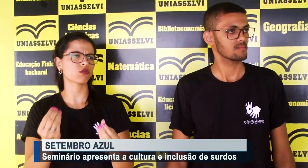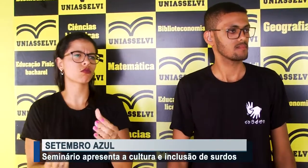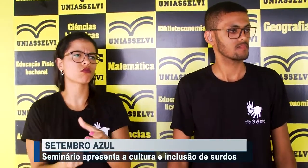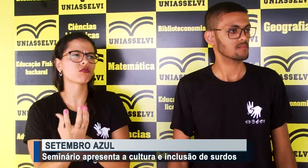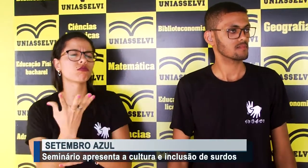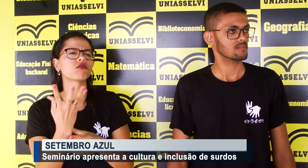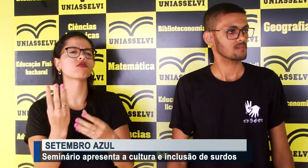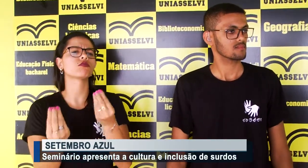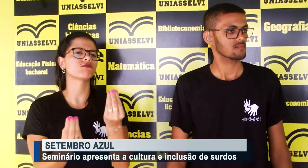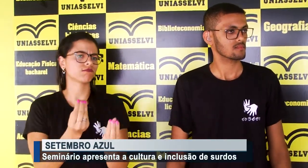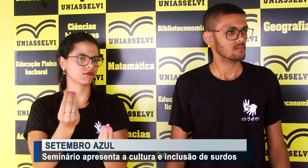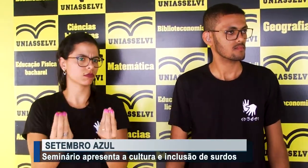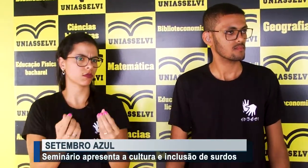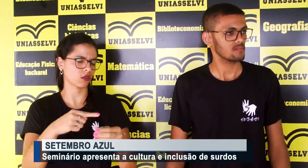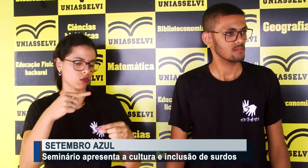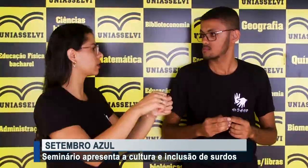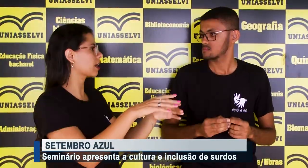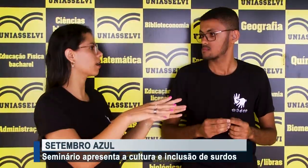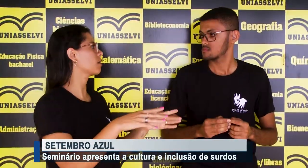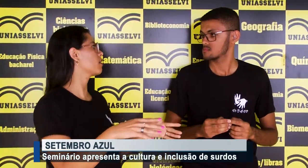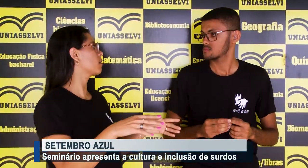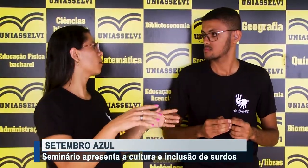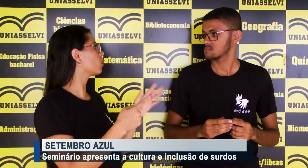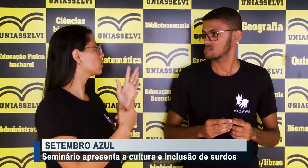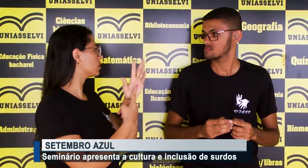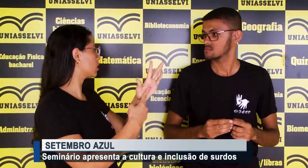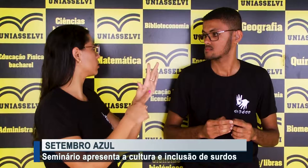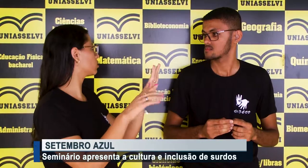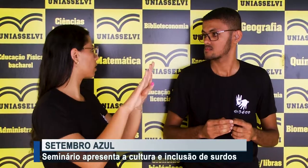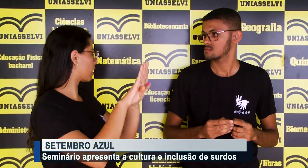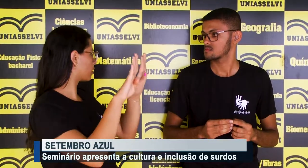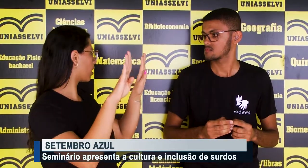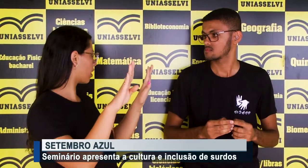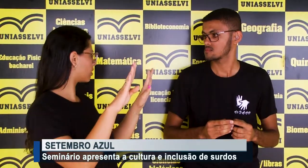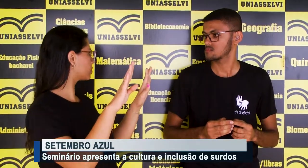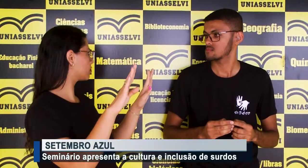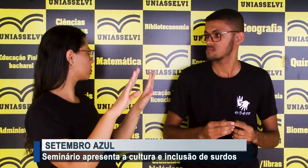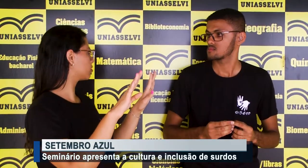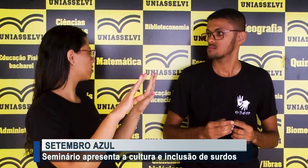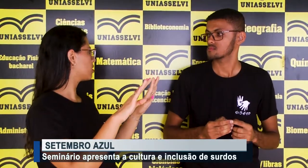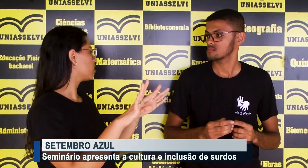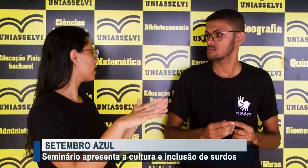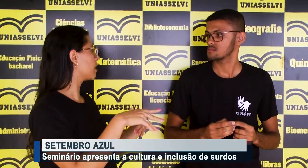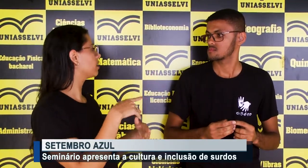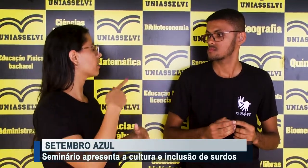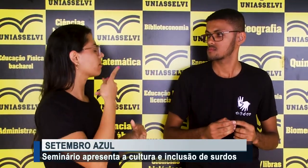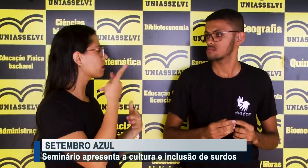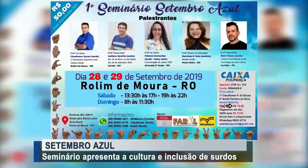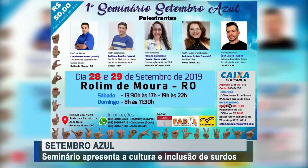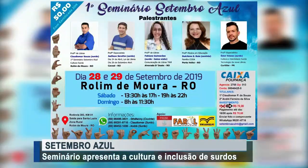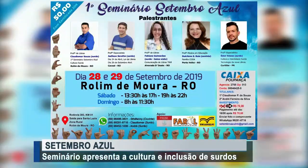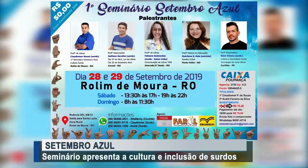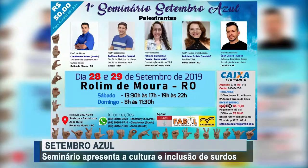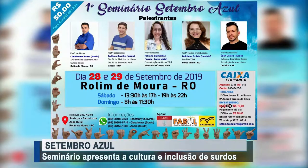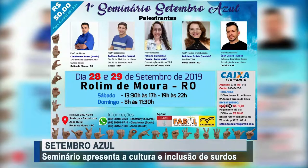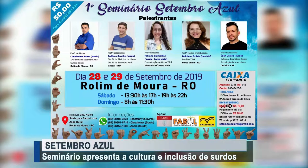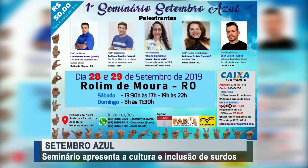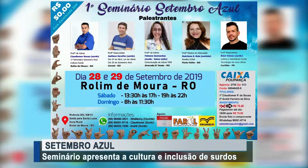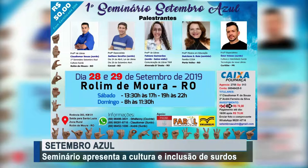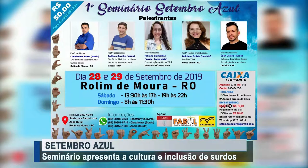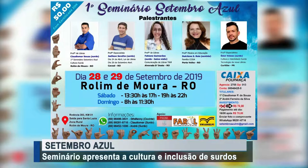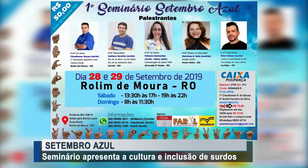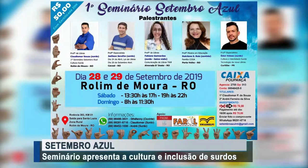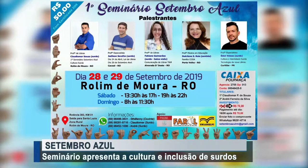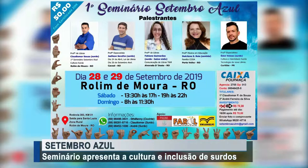parceria com a CEMEC e está aberto a acadêmicos, educadores e a toda a comunidade, focando na